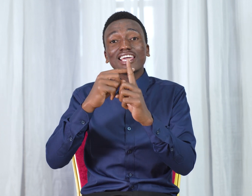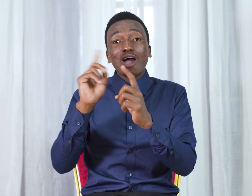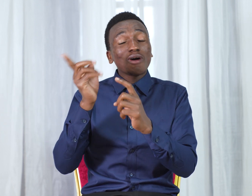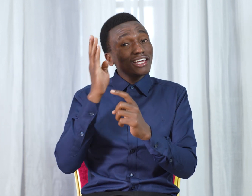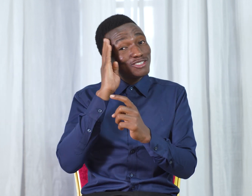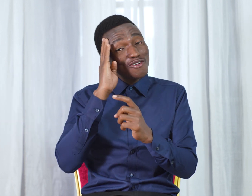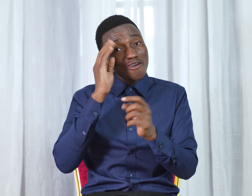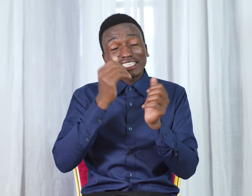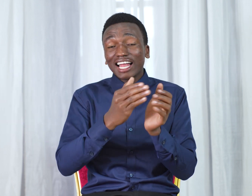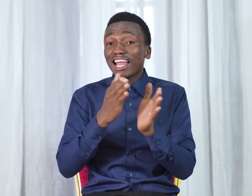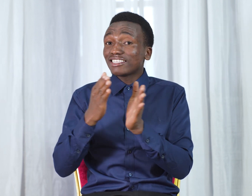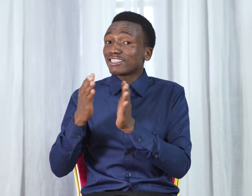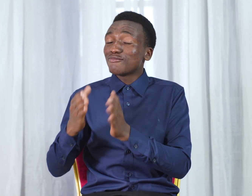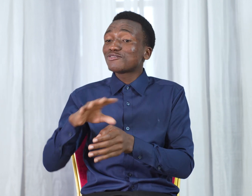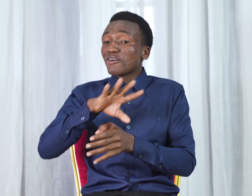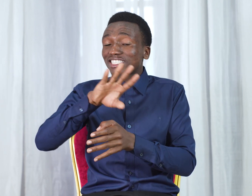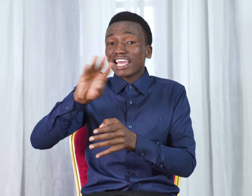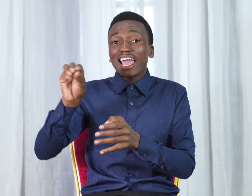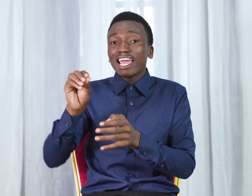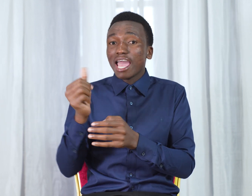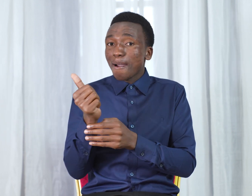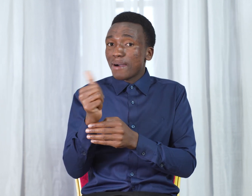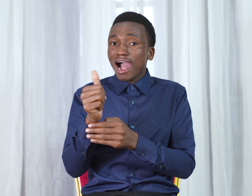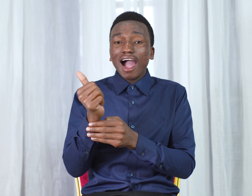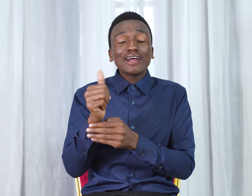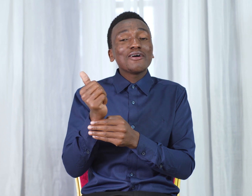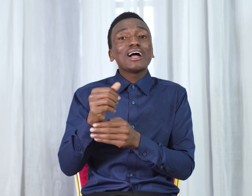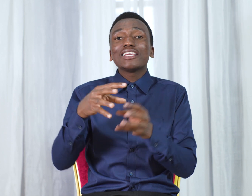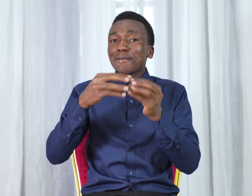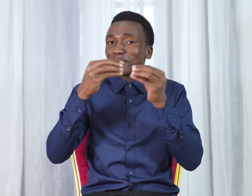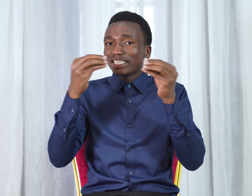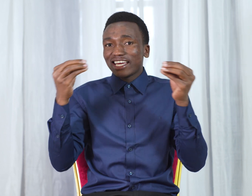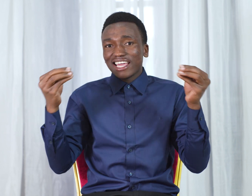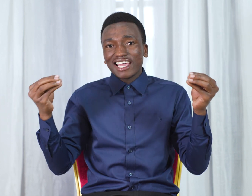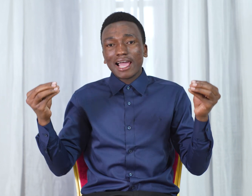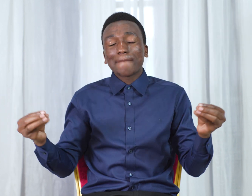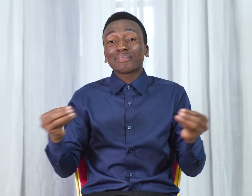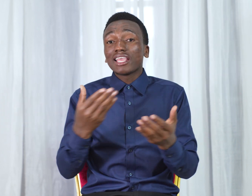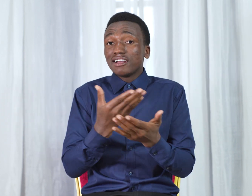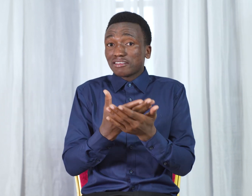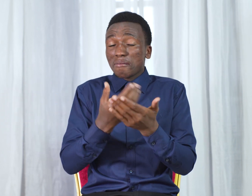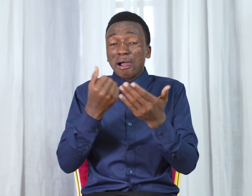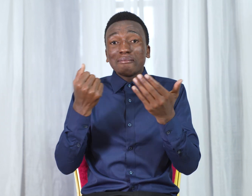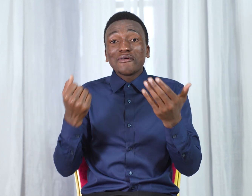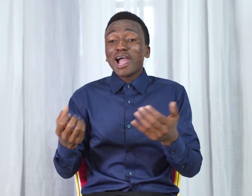Wakiju watara tibu zote Bada walipotea Sababu ya